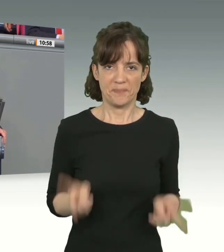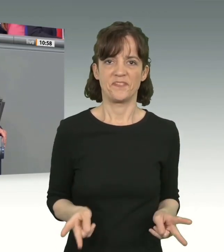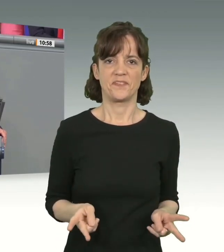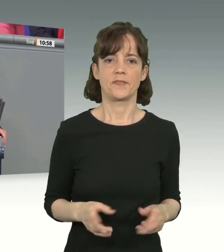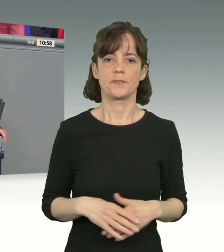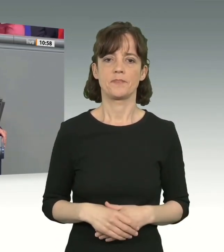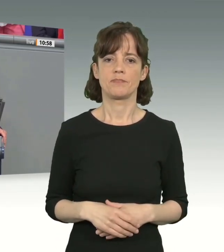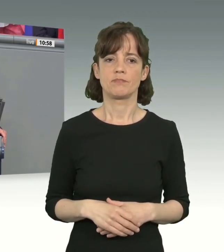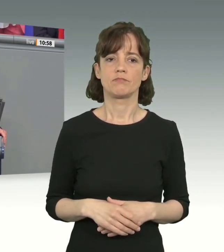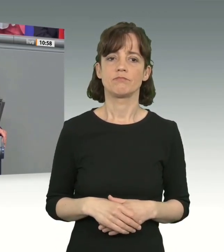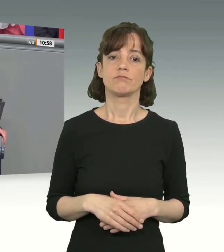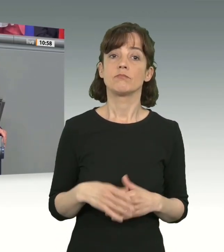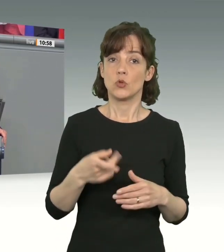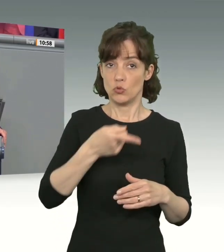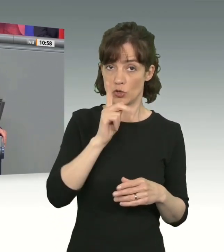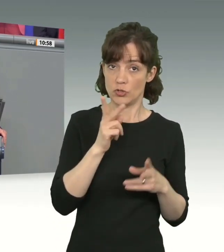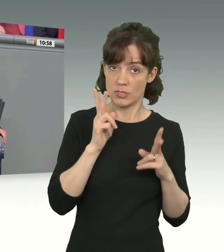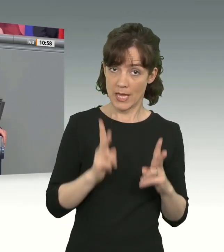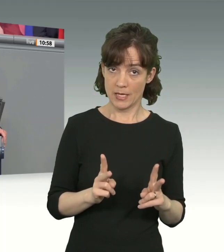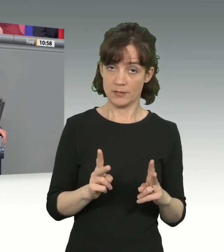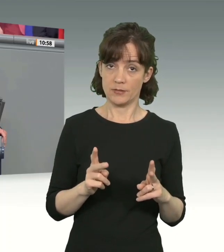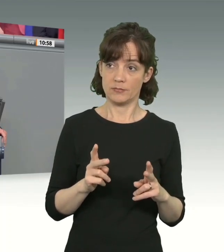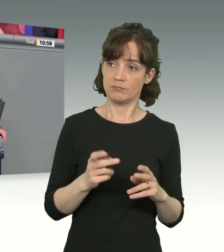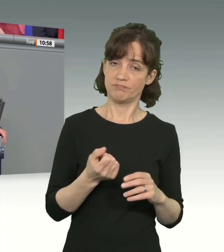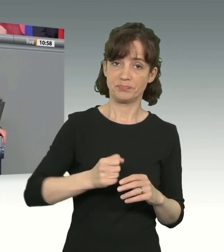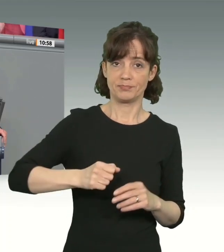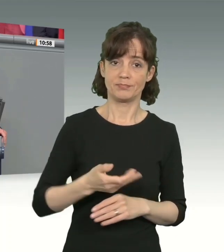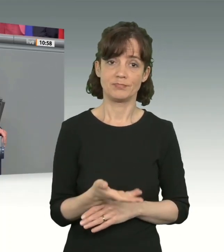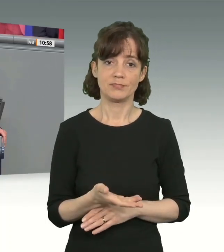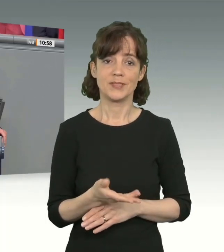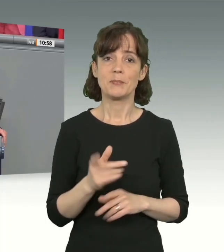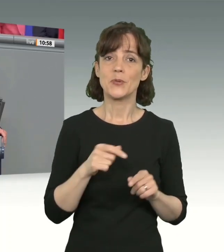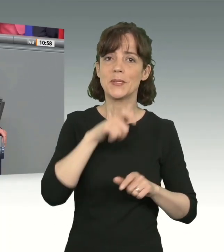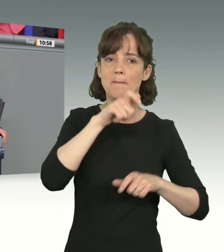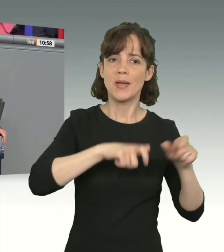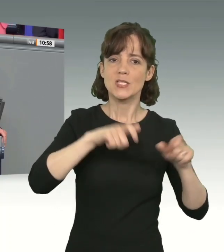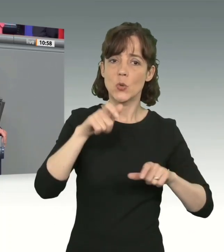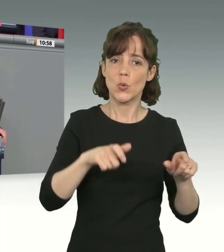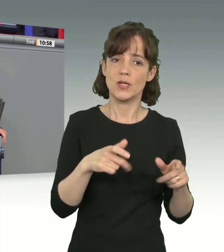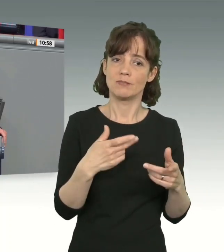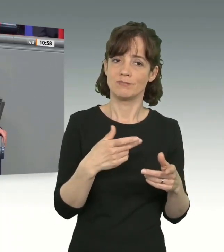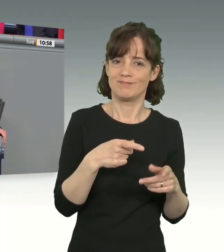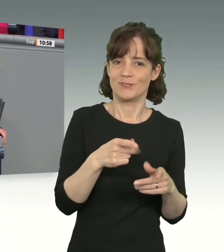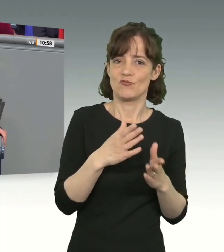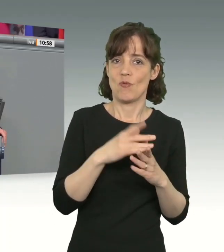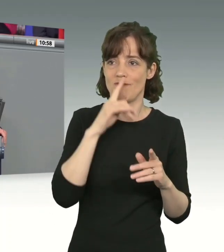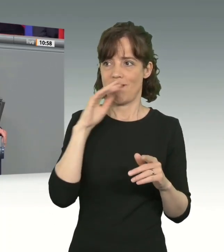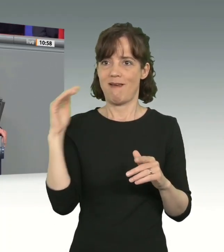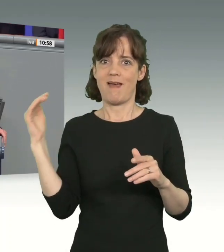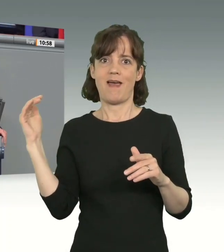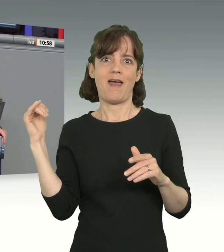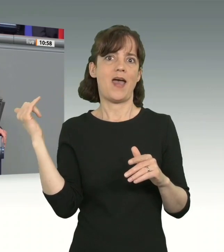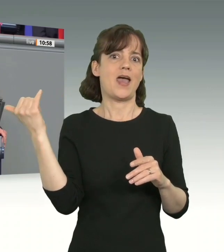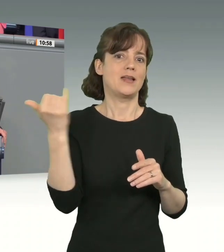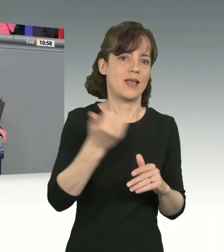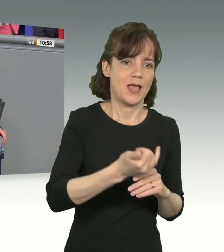Er widerspricht damit deutschem Recht. Das heißt, es sind Personen, die per se schon bei der Einreise und auch